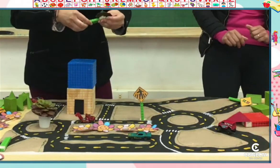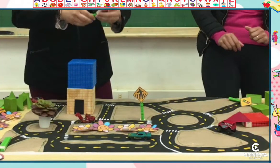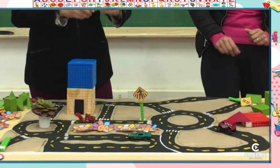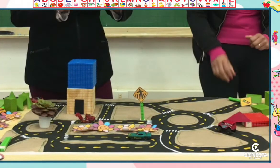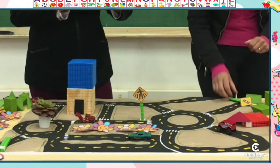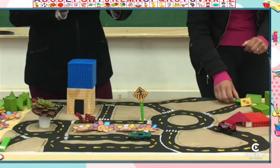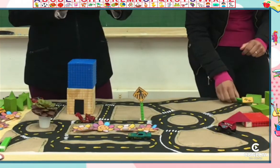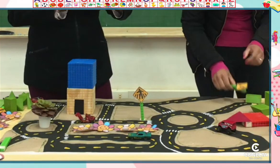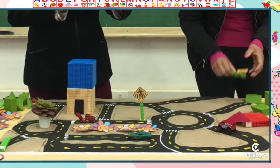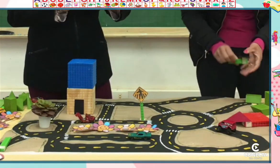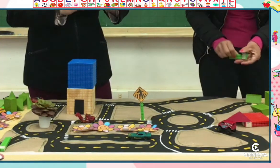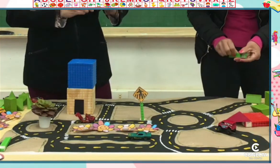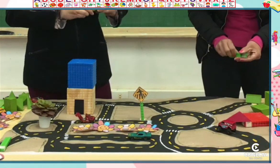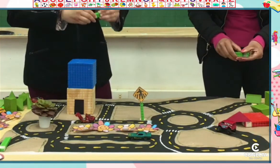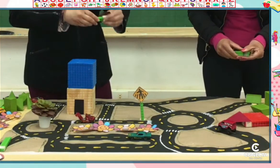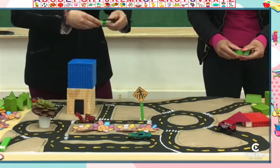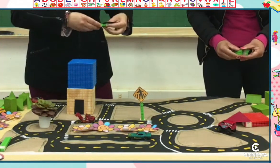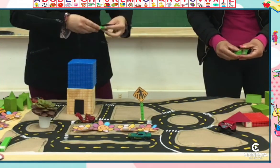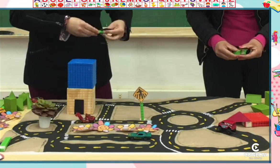Aqui.